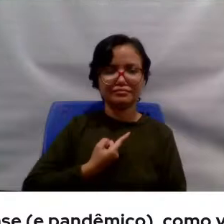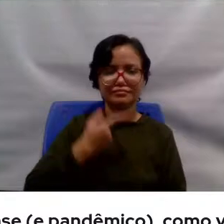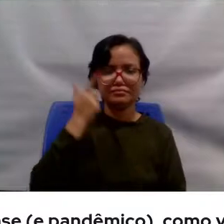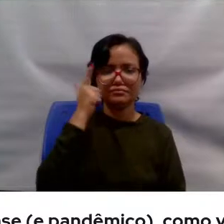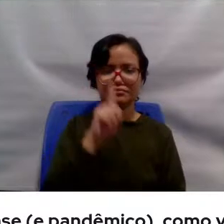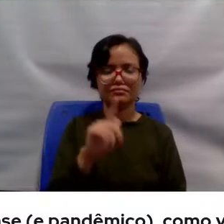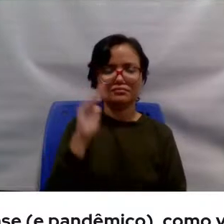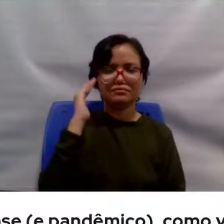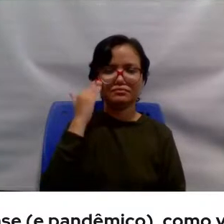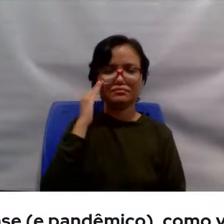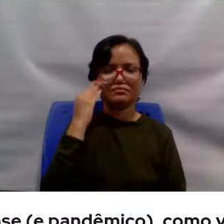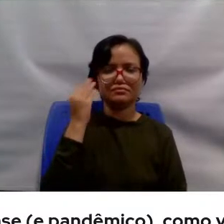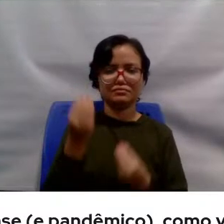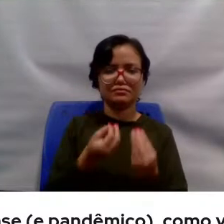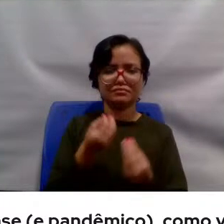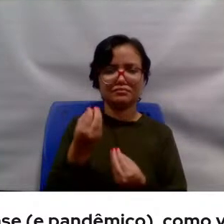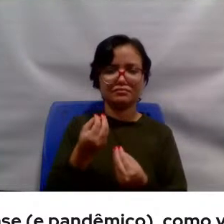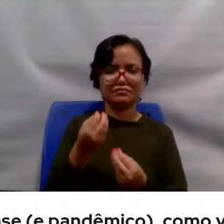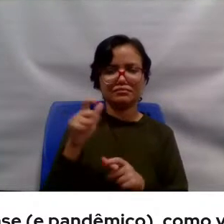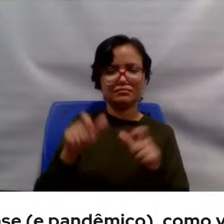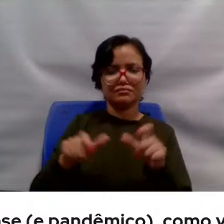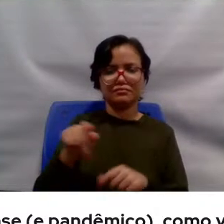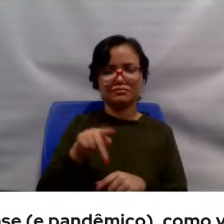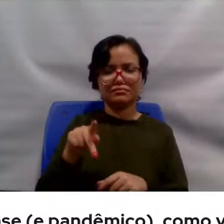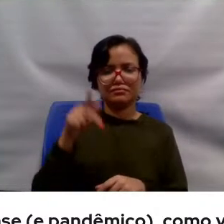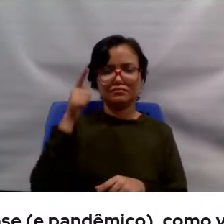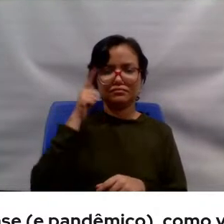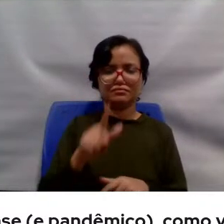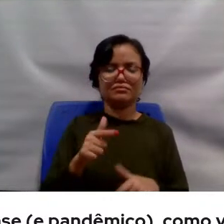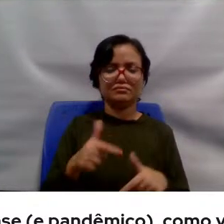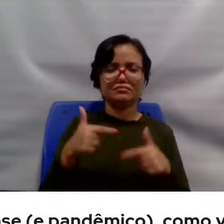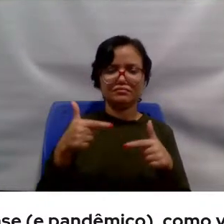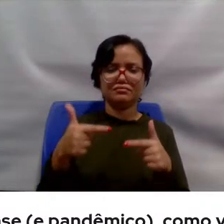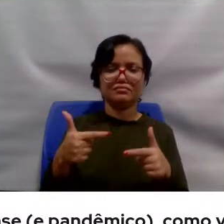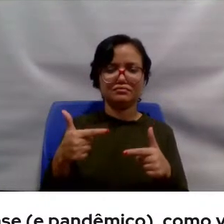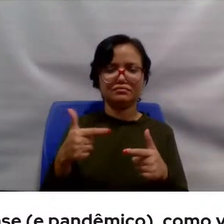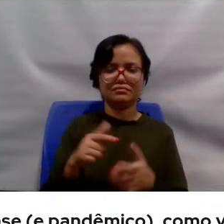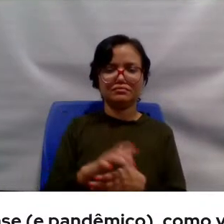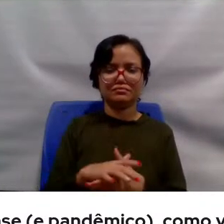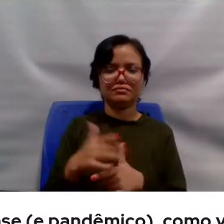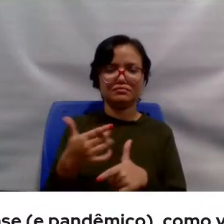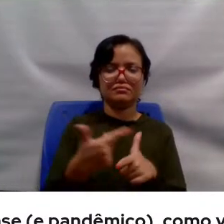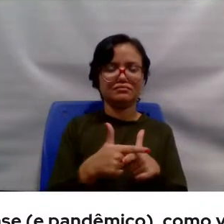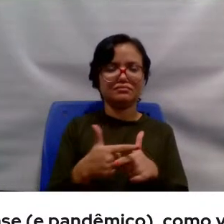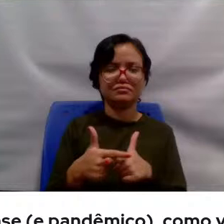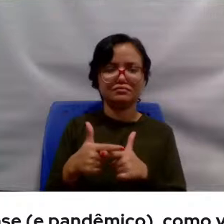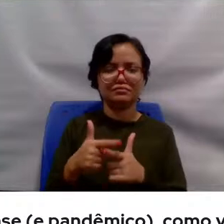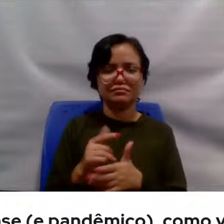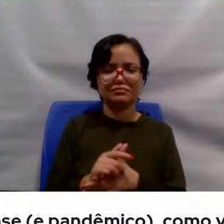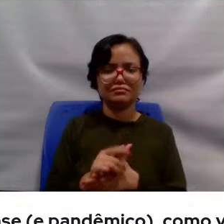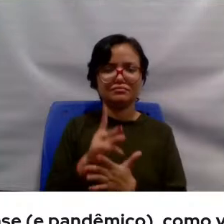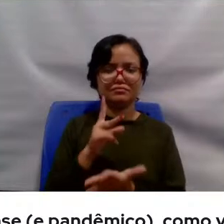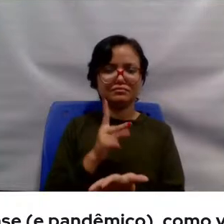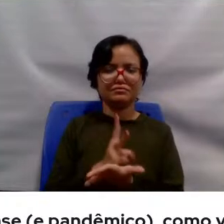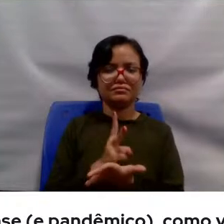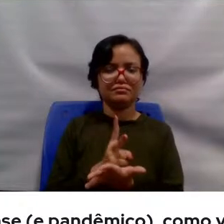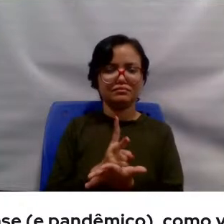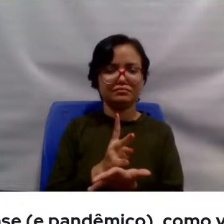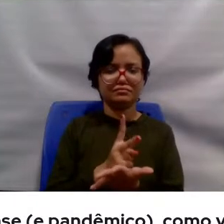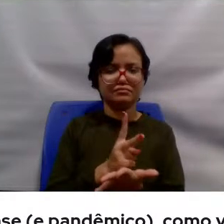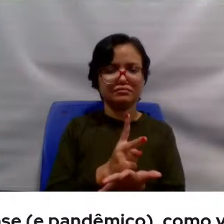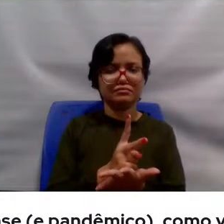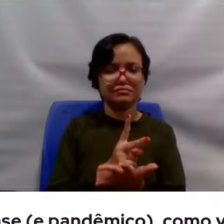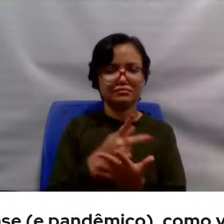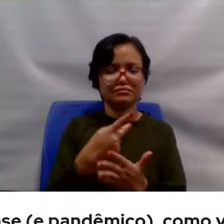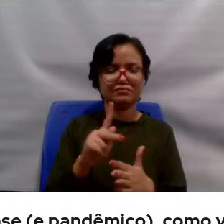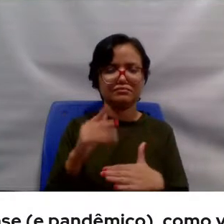como eles conseguem enfrentar tantos desabores, mas que continuam na sua